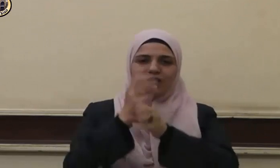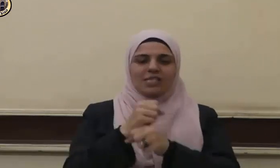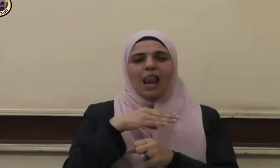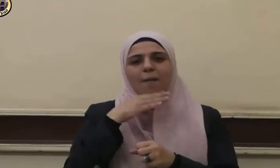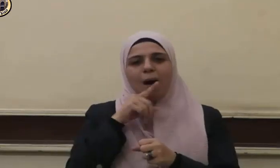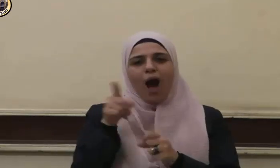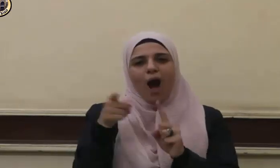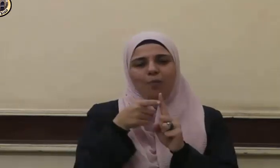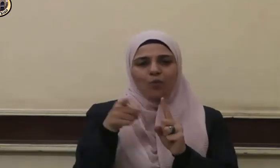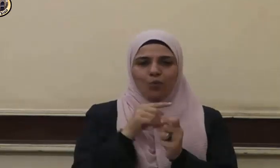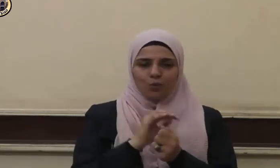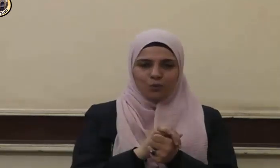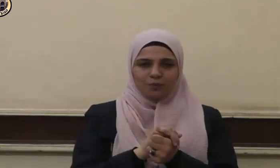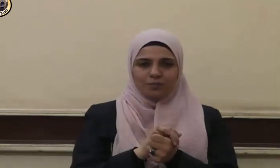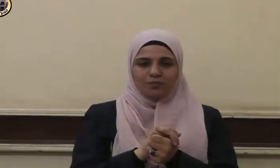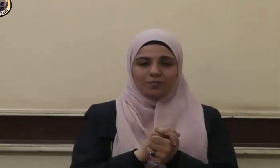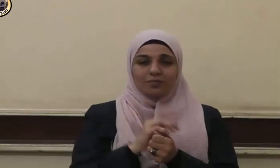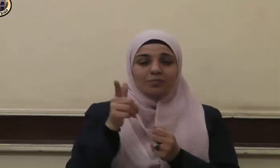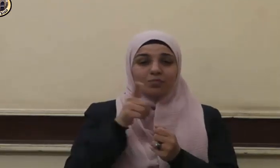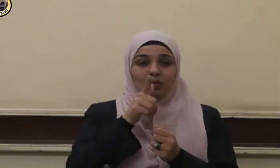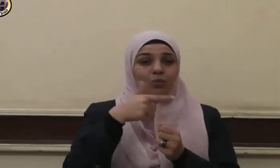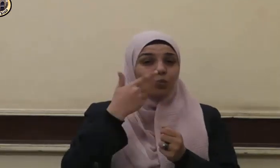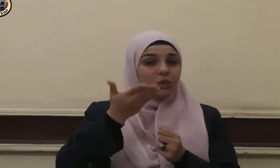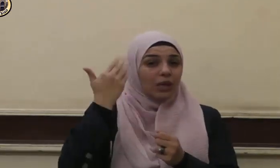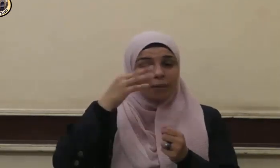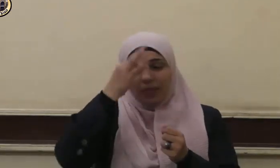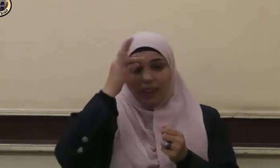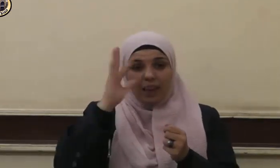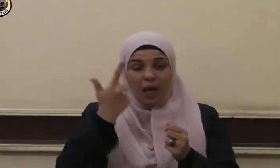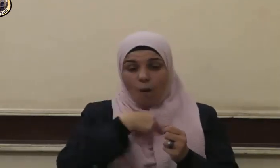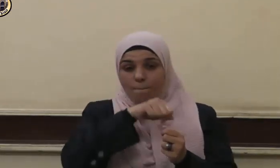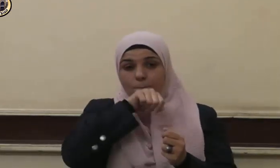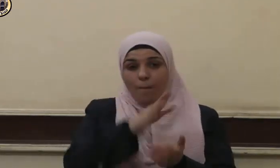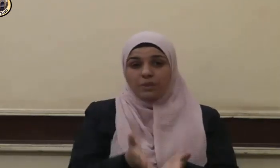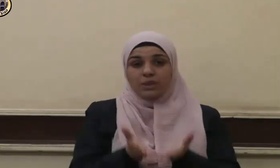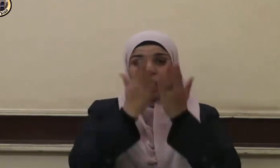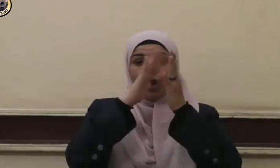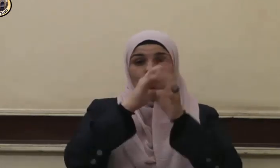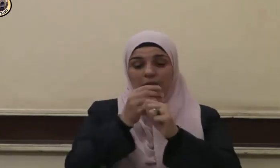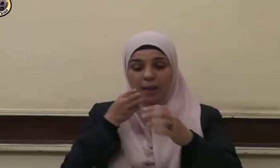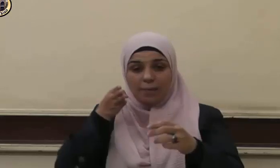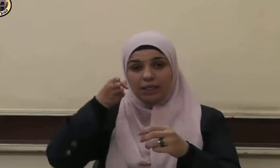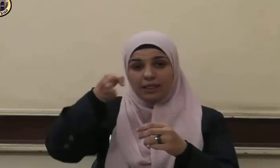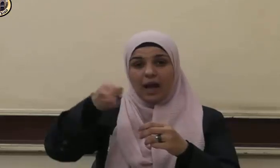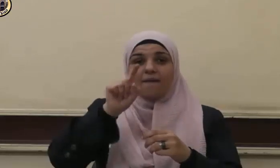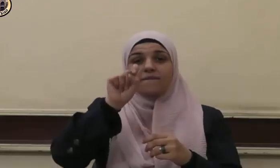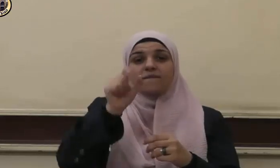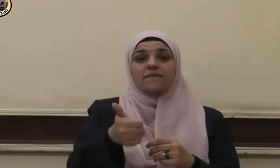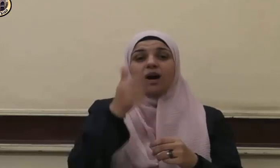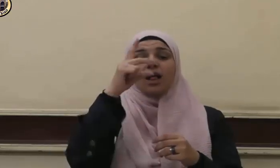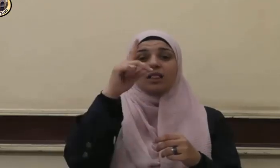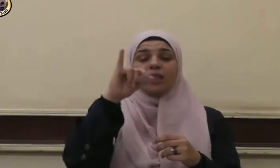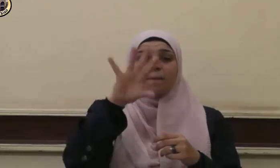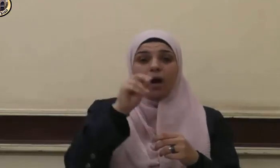الله عليه وسلم فقد كانت إذا دخل عليها صلى الله عليه وسلم